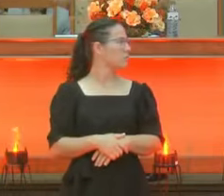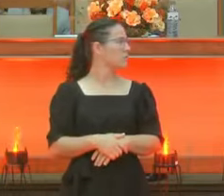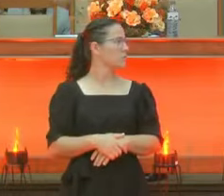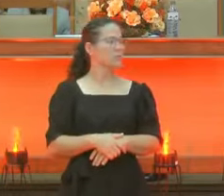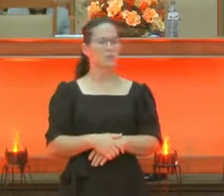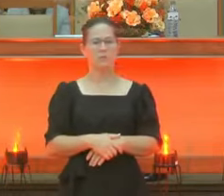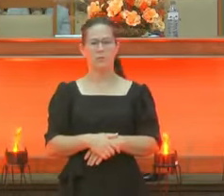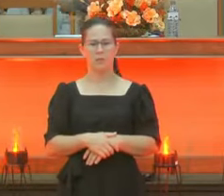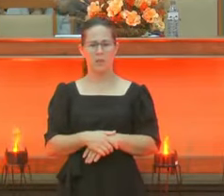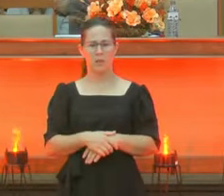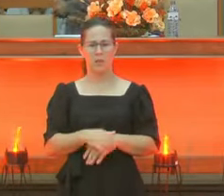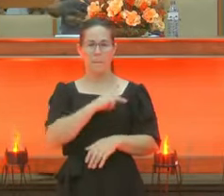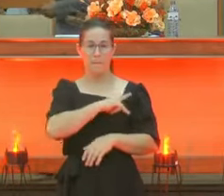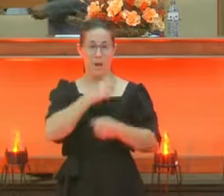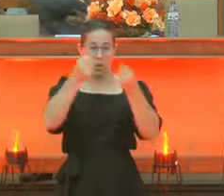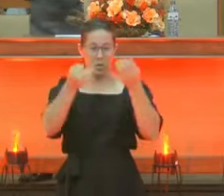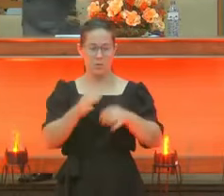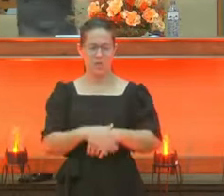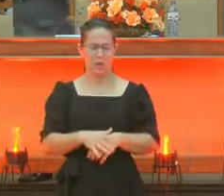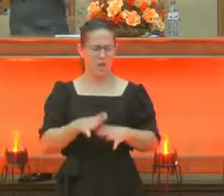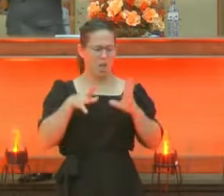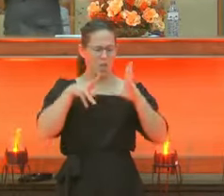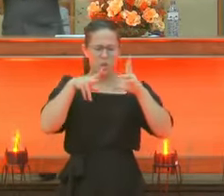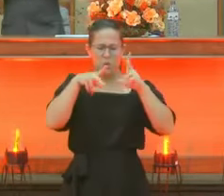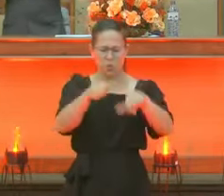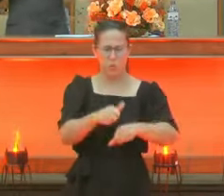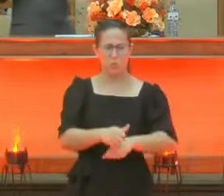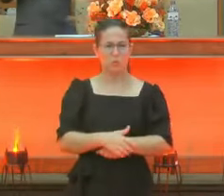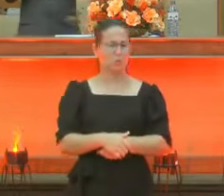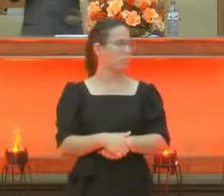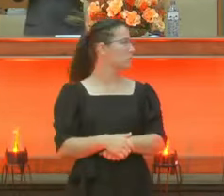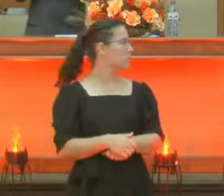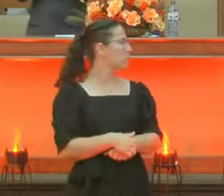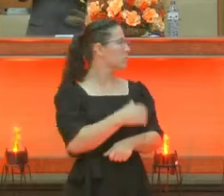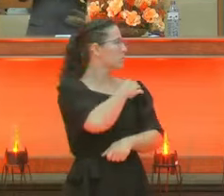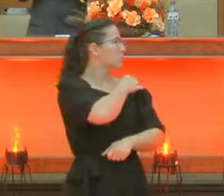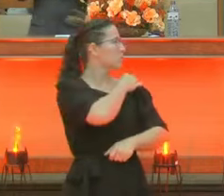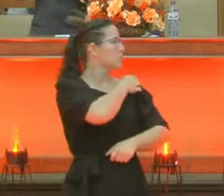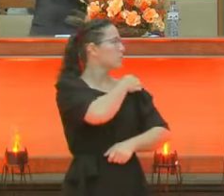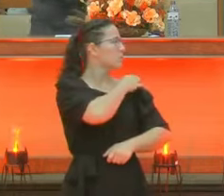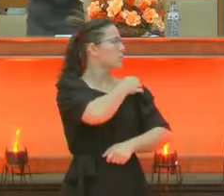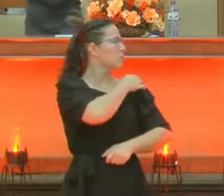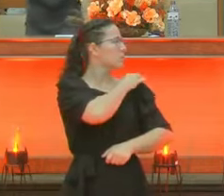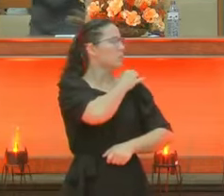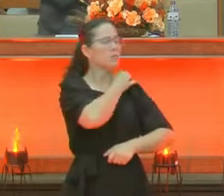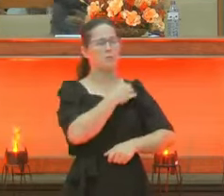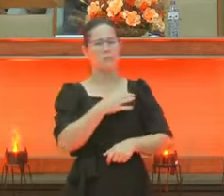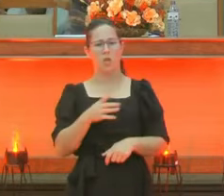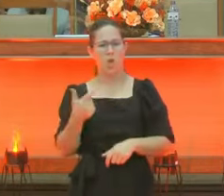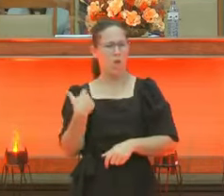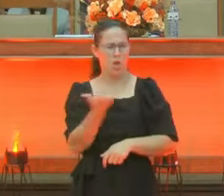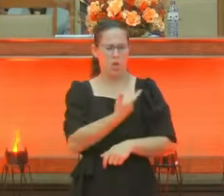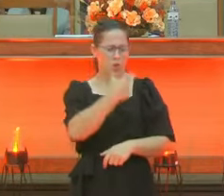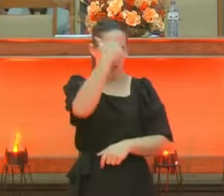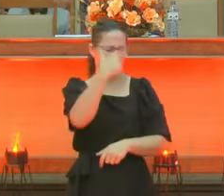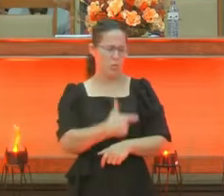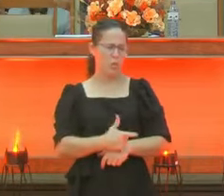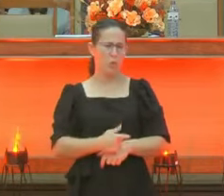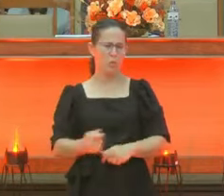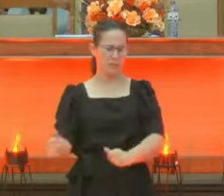Em tudo somos? Olha o paradoxo aqui. Em tudo nós somos o quê?